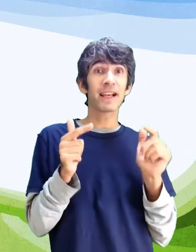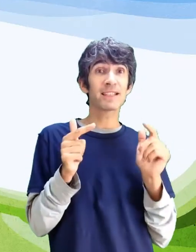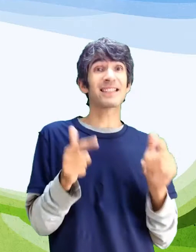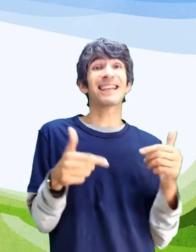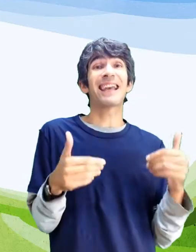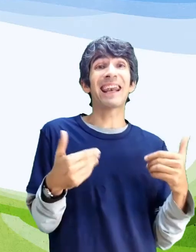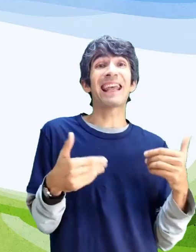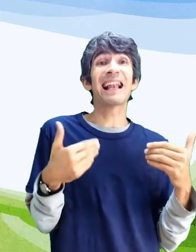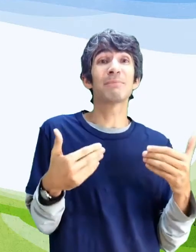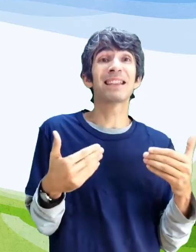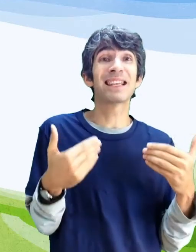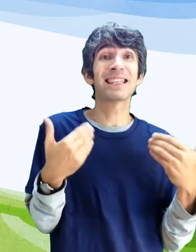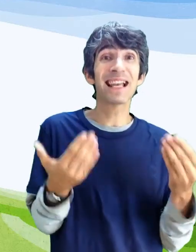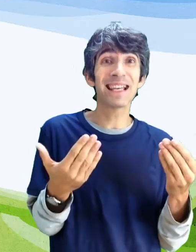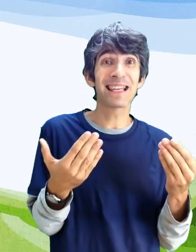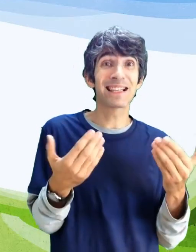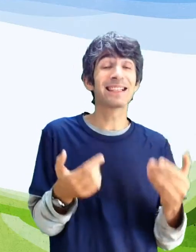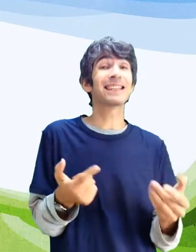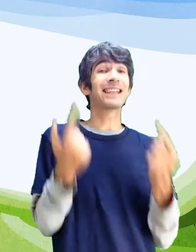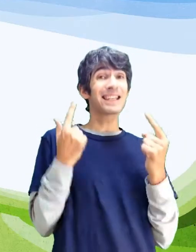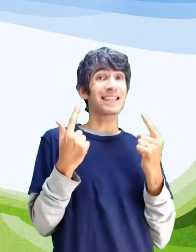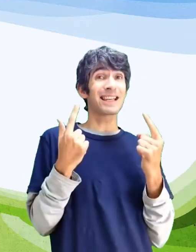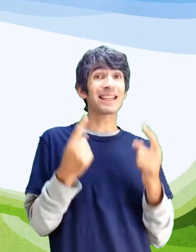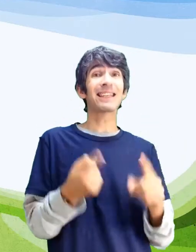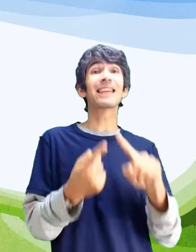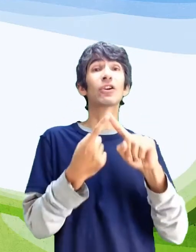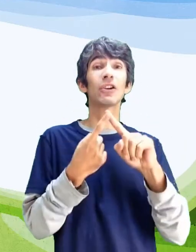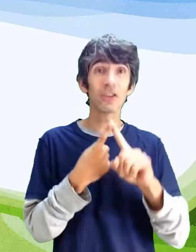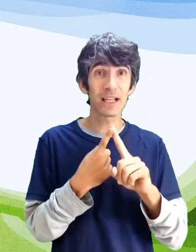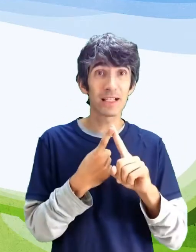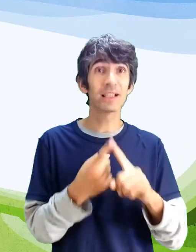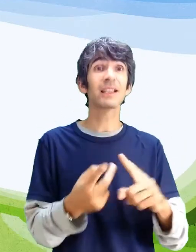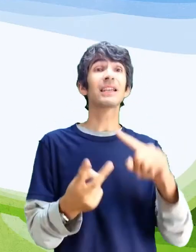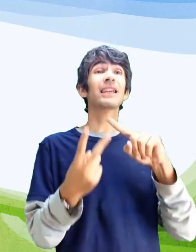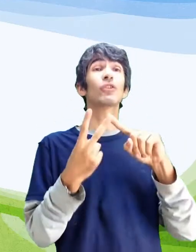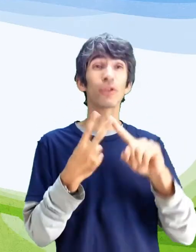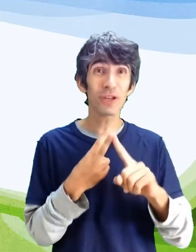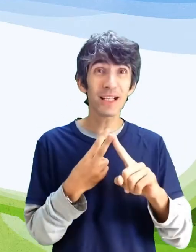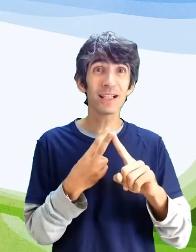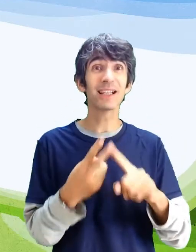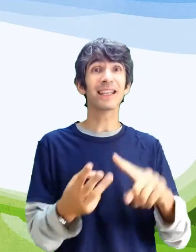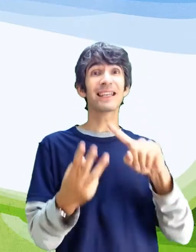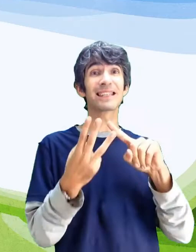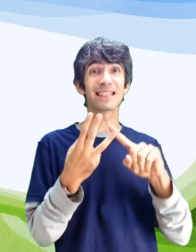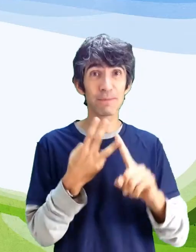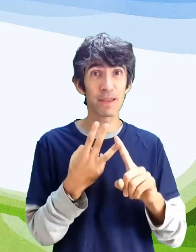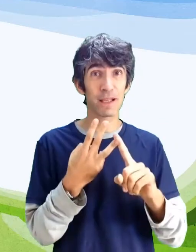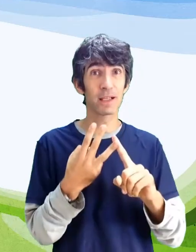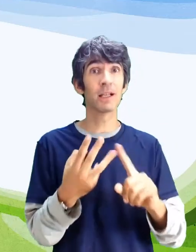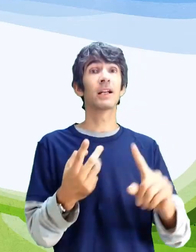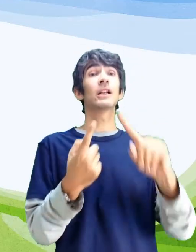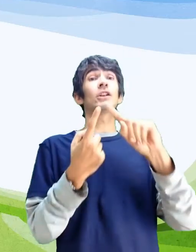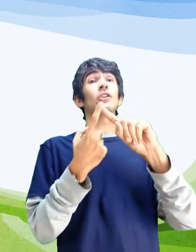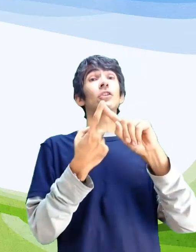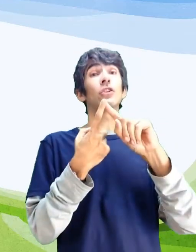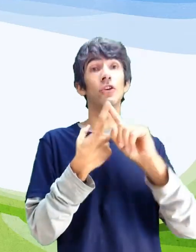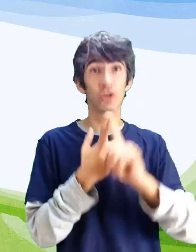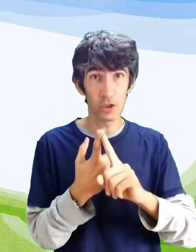mezcla de gases que realmente es el aire, tiene que ser incolora, inodora, insípida.